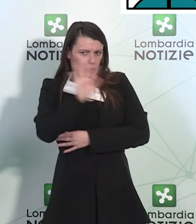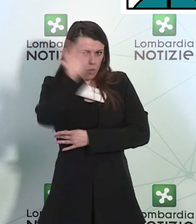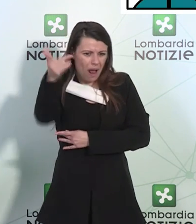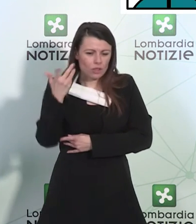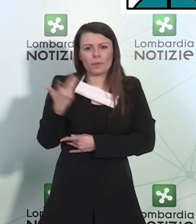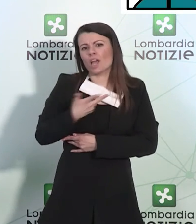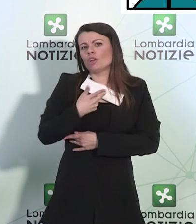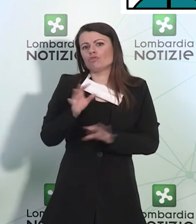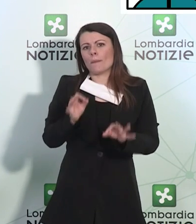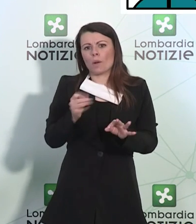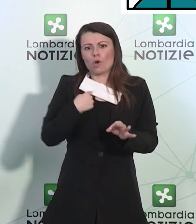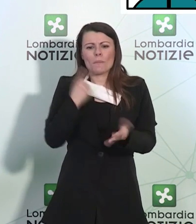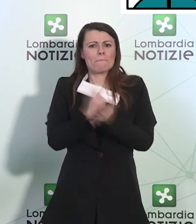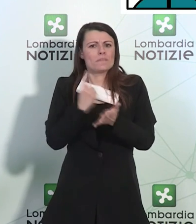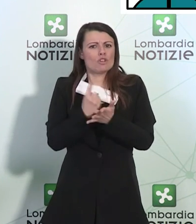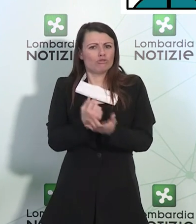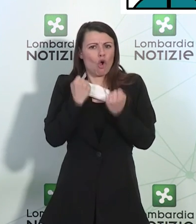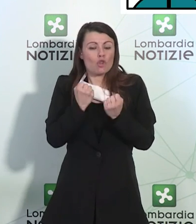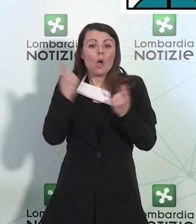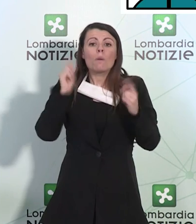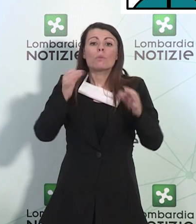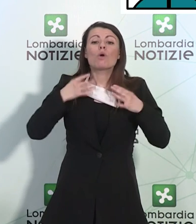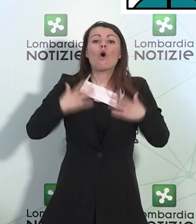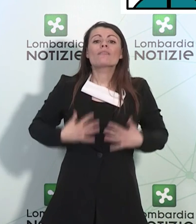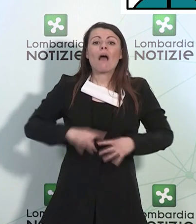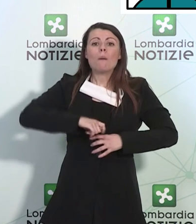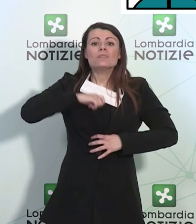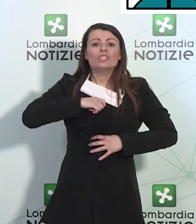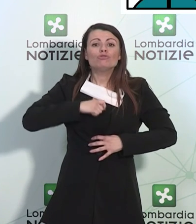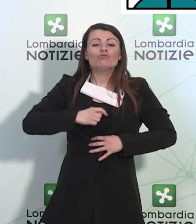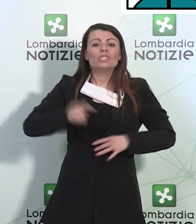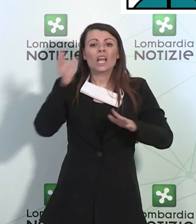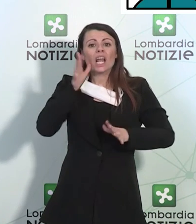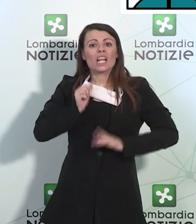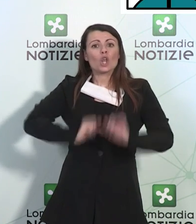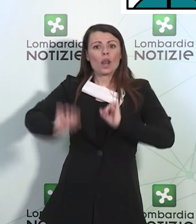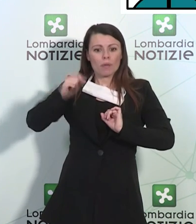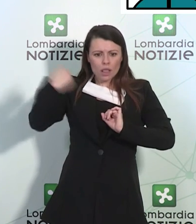tanta fame, sono i camici idrorepellenti, perché quelli sono fondamentali.